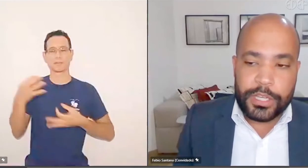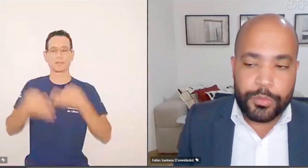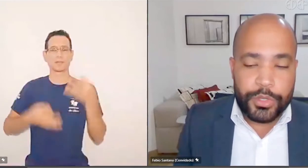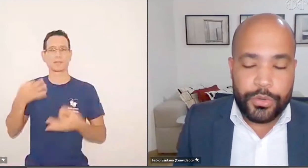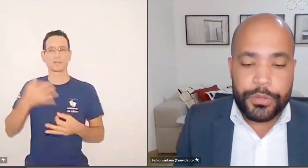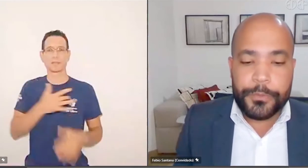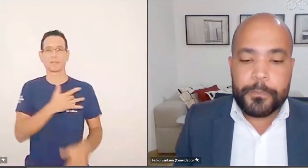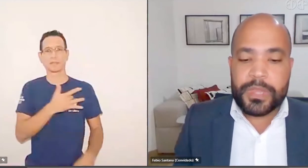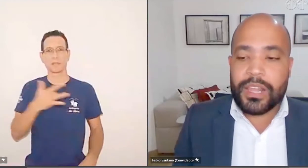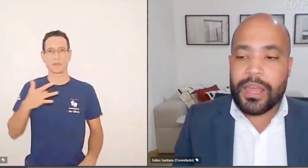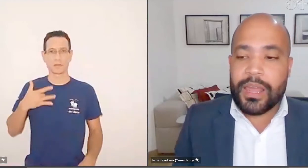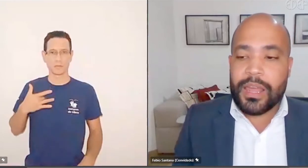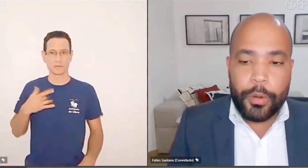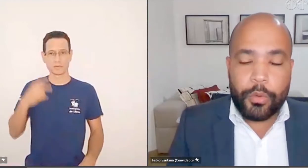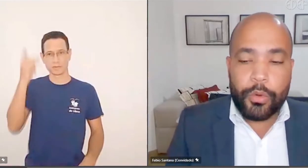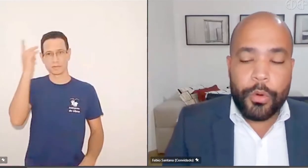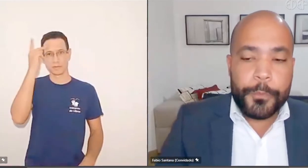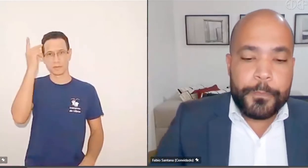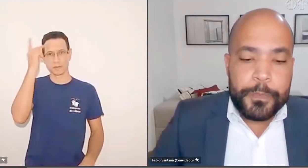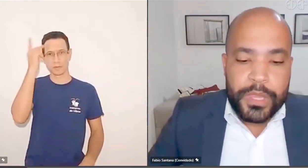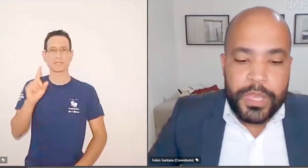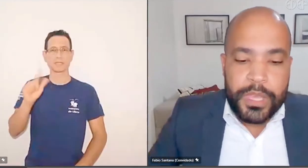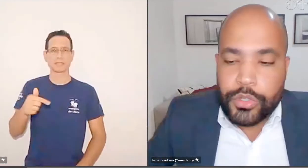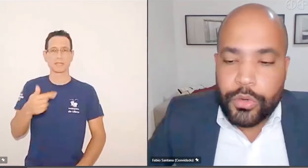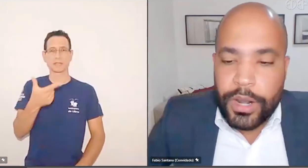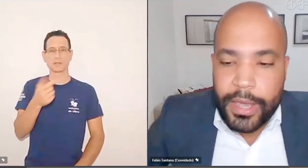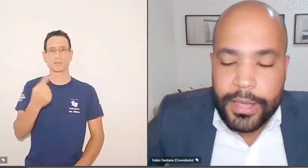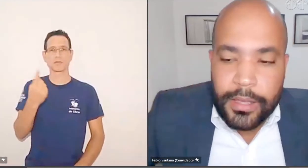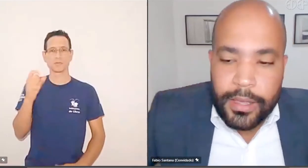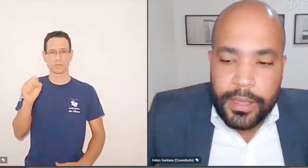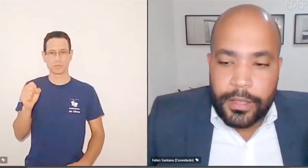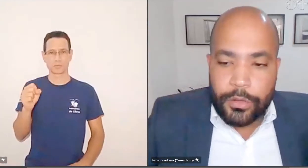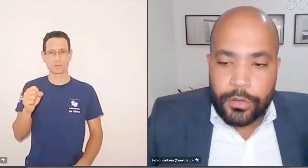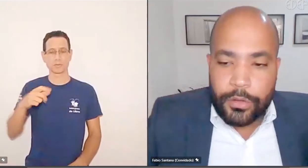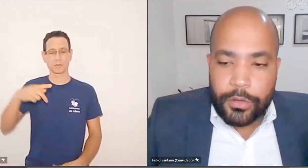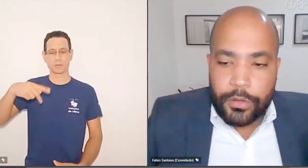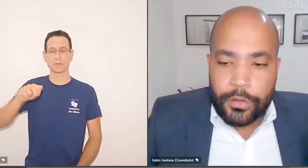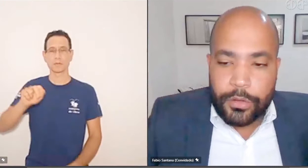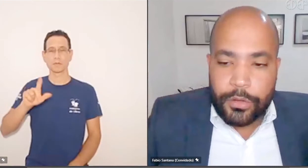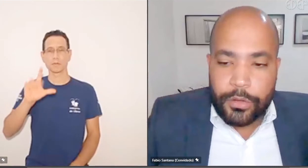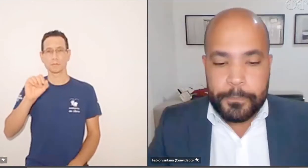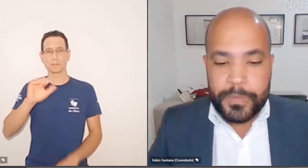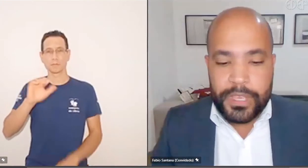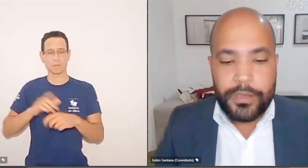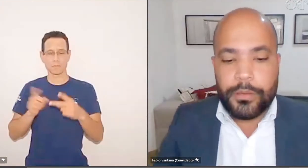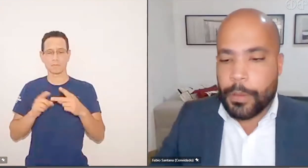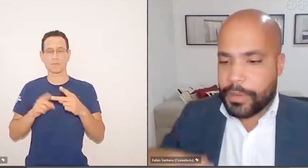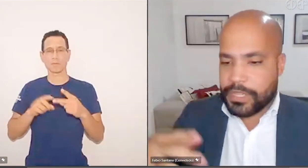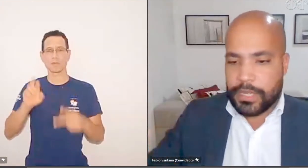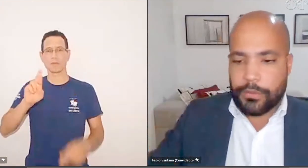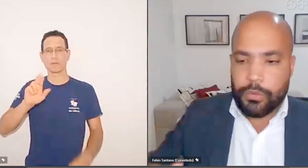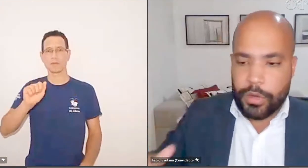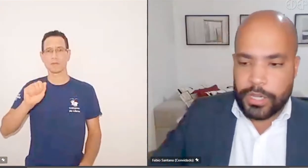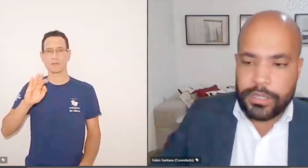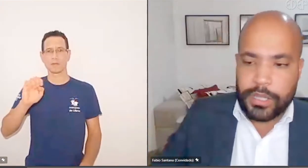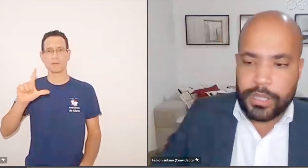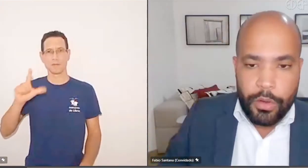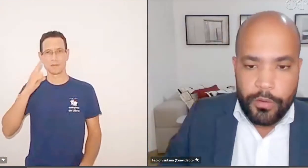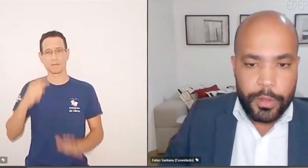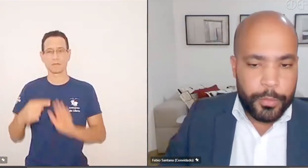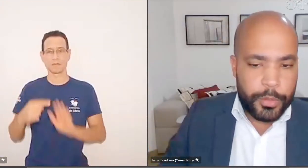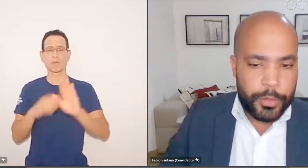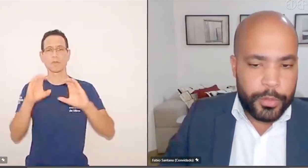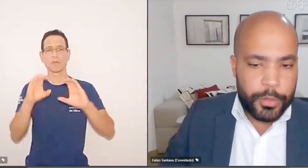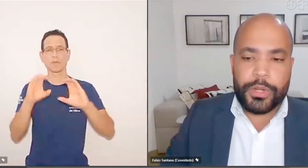Paulo, 2017-2018, elaborado pelo doutor Paulo Cromo e pelo nosso colega, doutor Rafael Moreira, e apresentado no Congresso